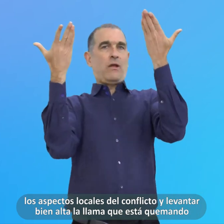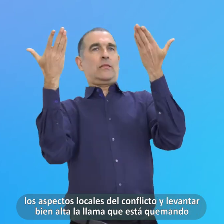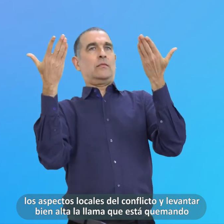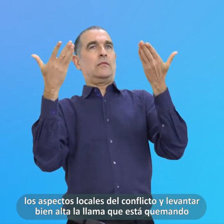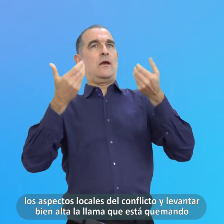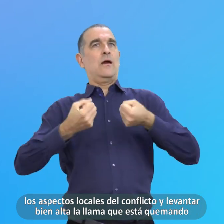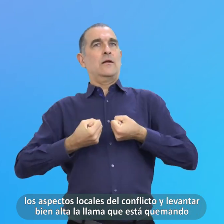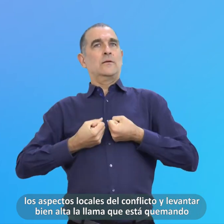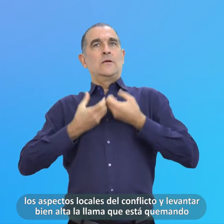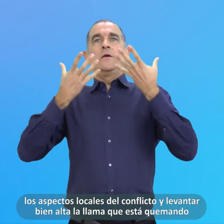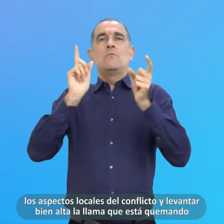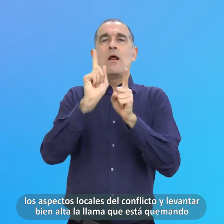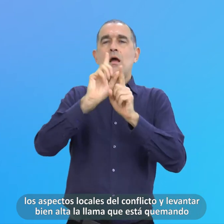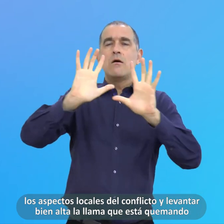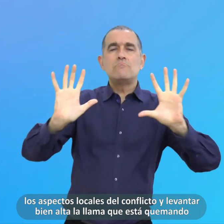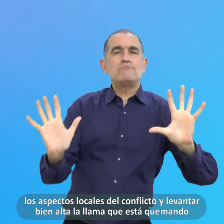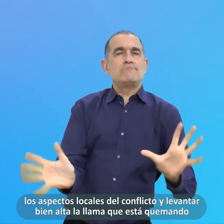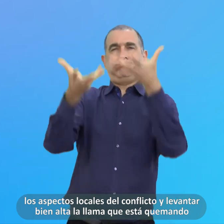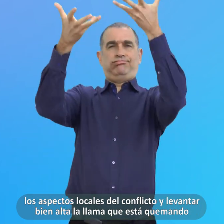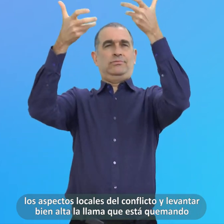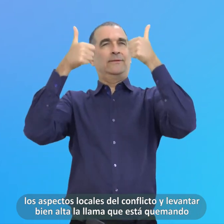Alta La Llama Que Está Quemando